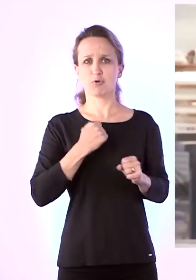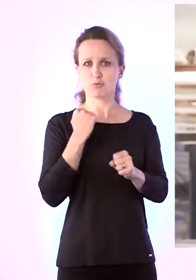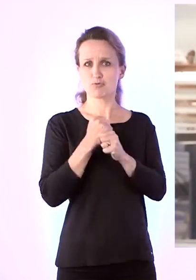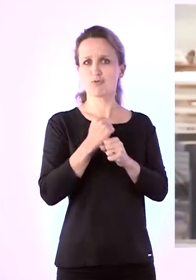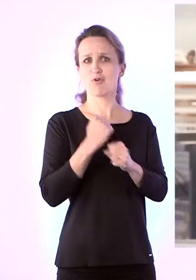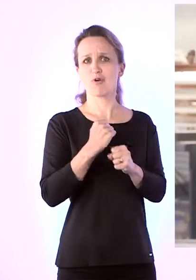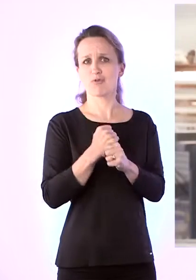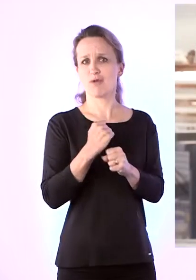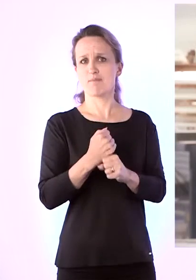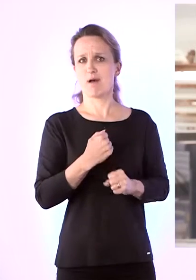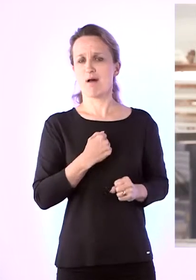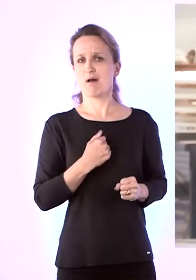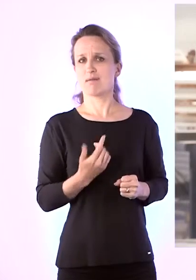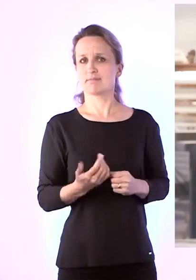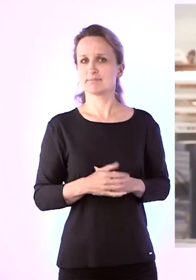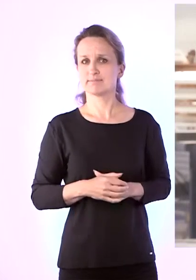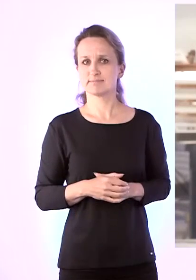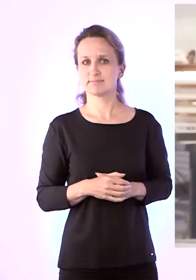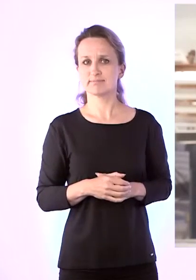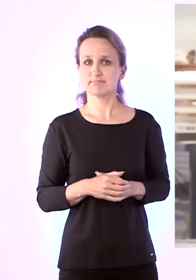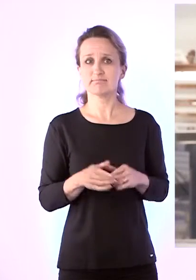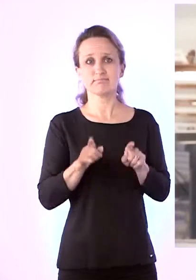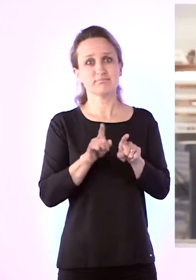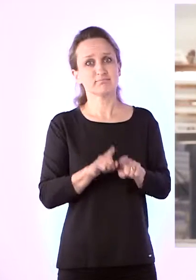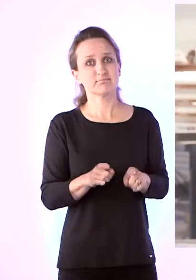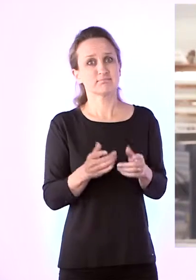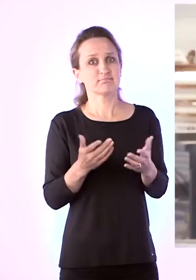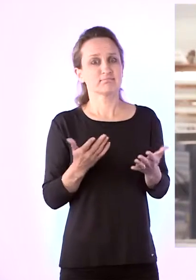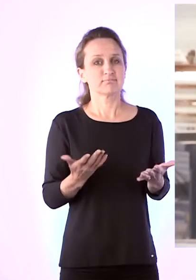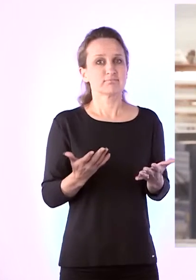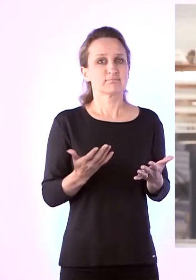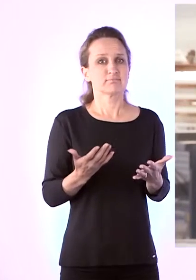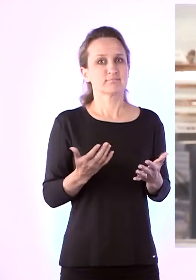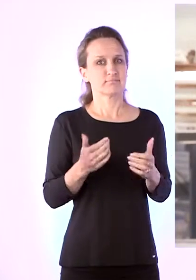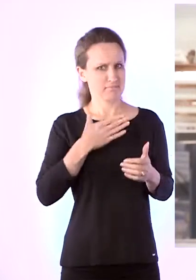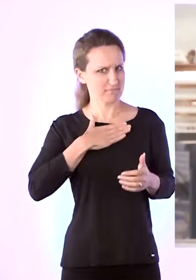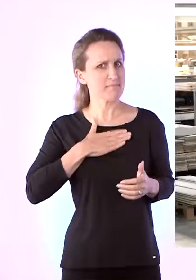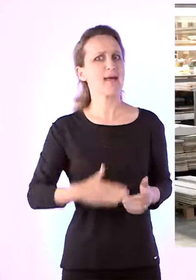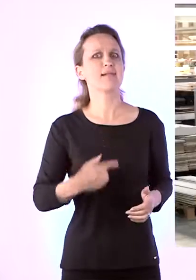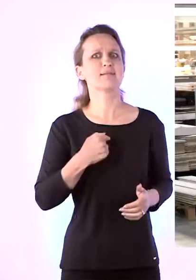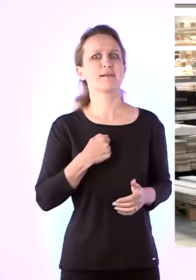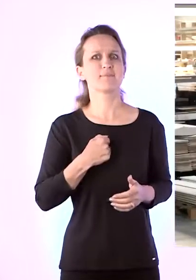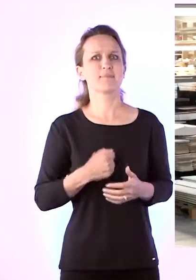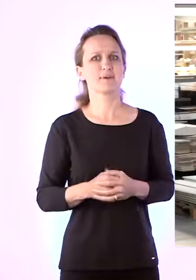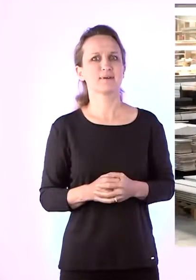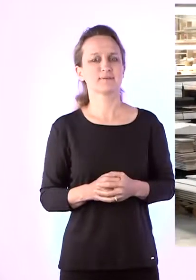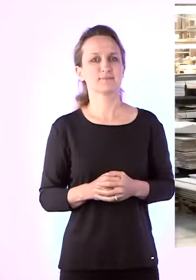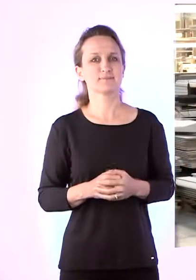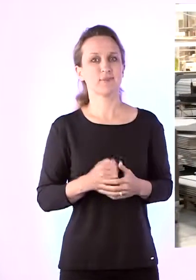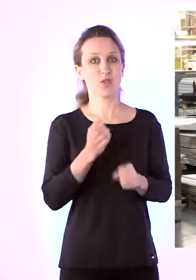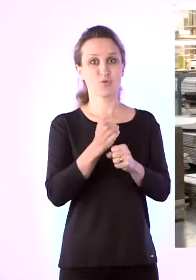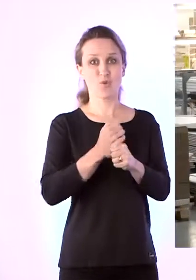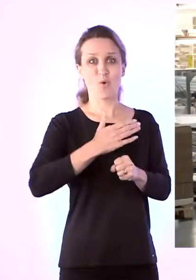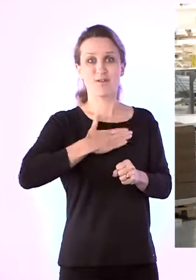edema ja käita meedib. Ja telle tänu